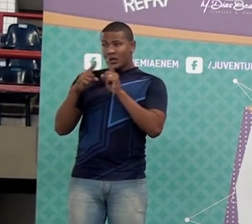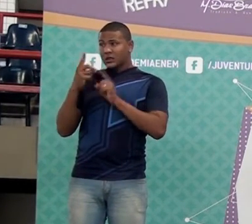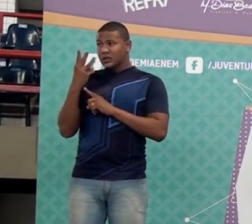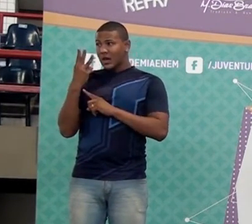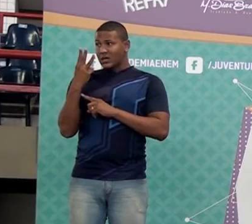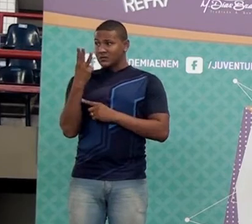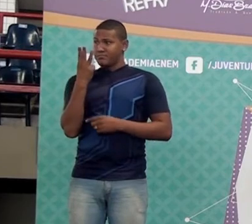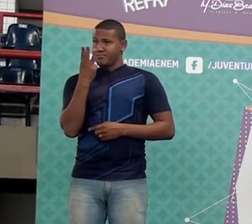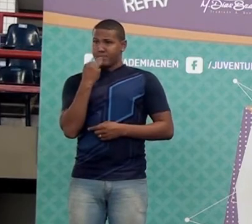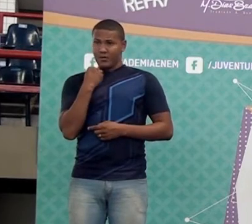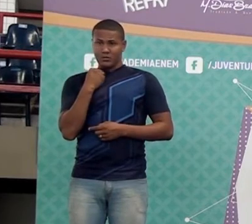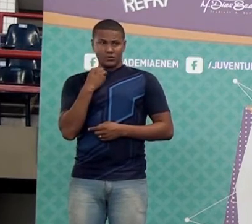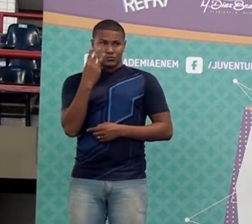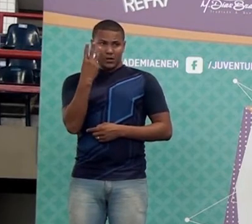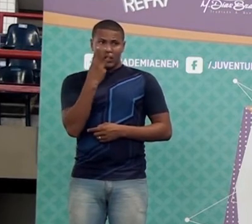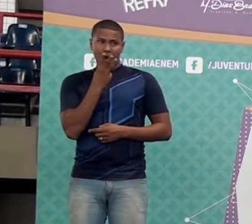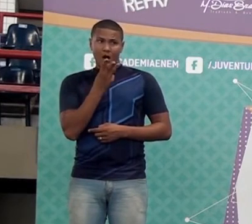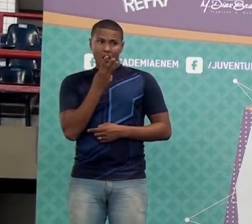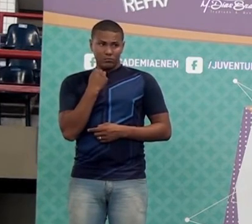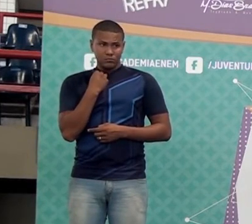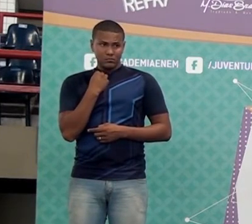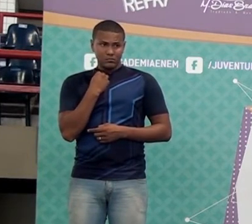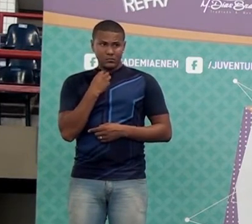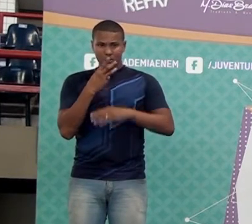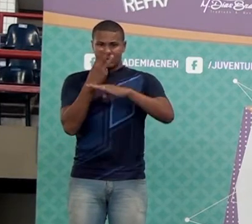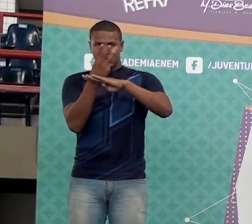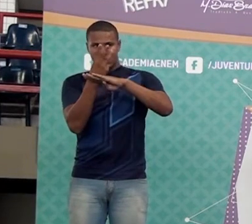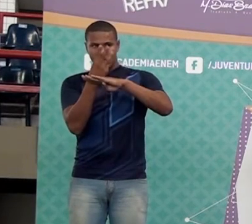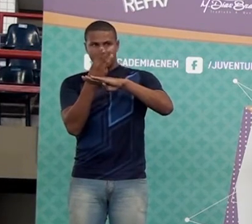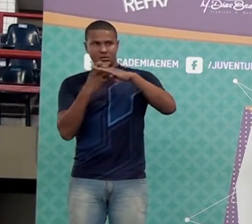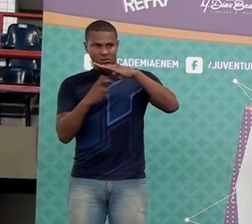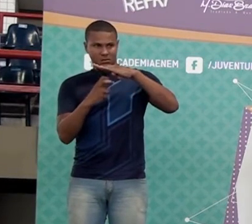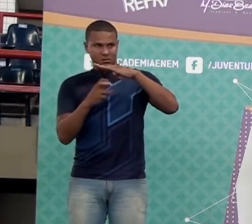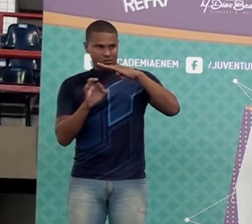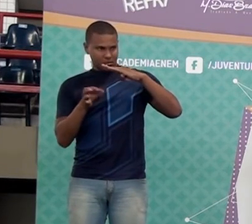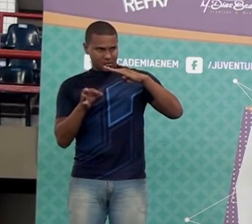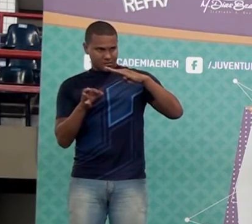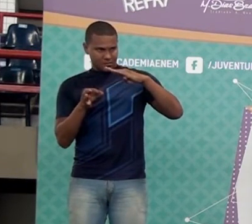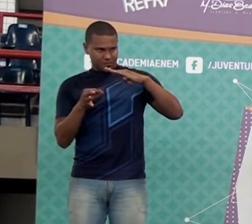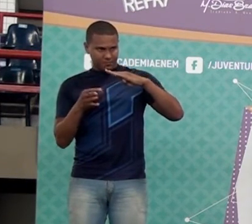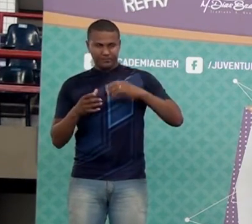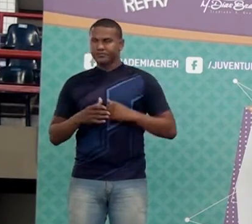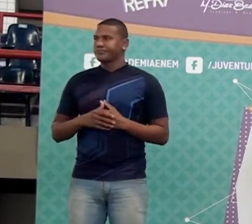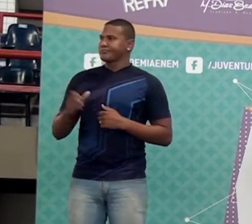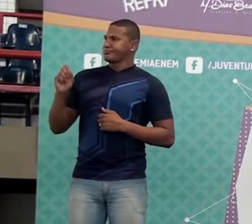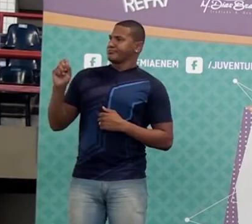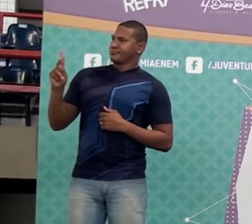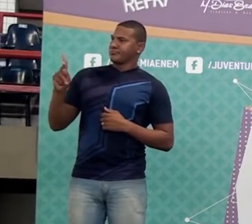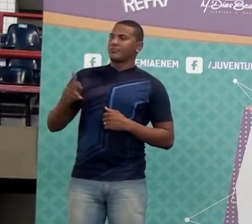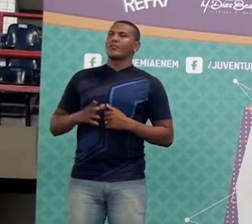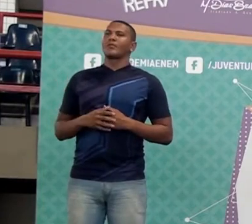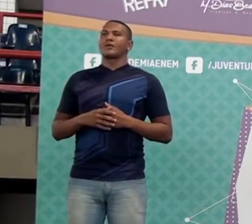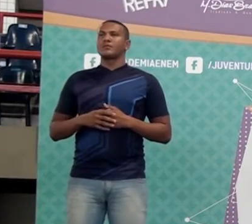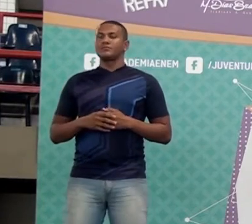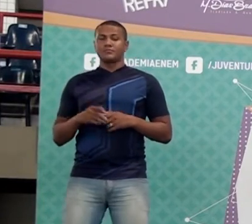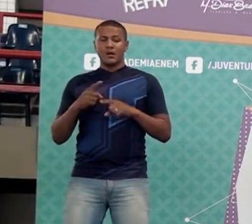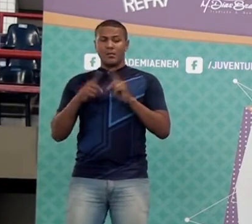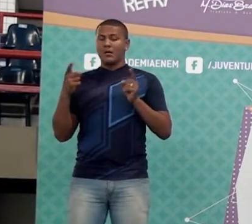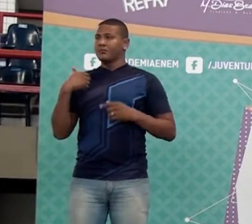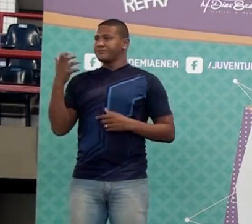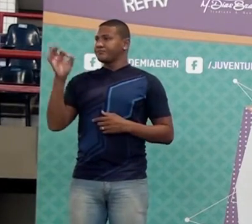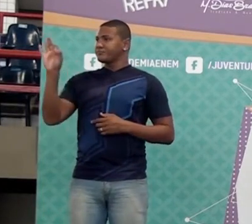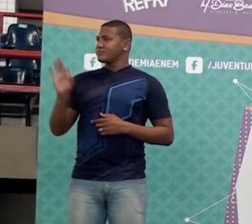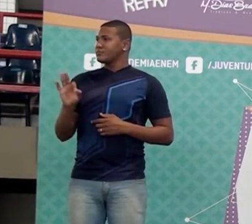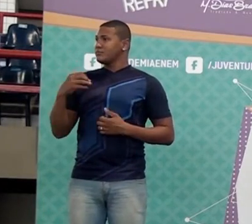Três quintos do chocolate. Faz sentido? Mas se eu quiser representar em porcentagem. Aí vamos lá. Olha como é que está no